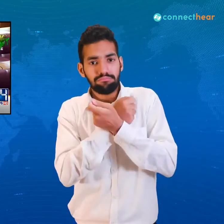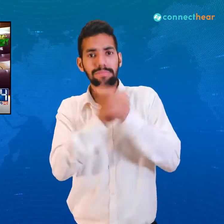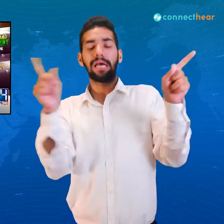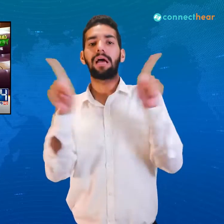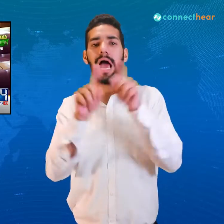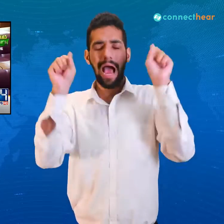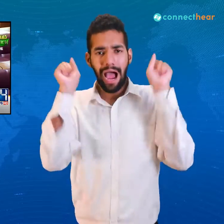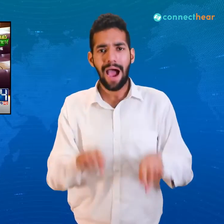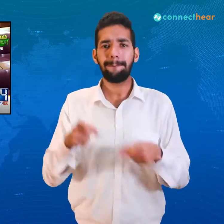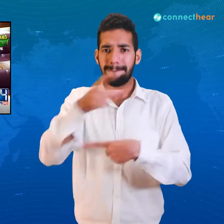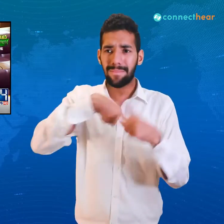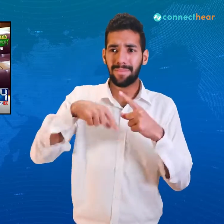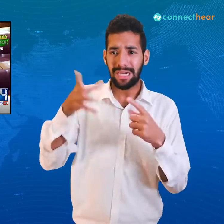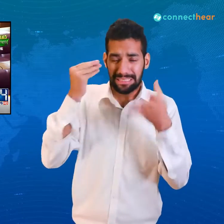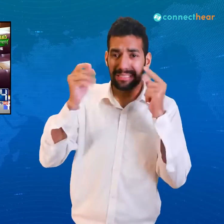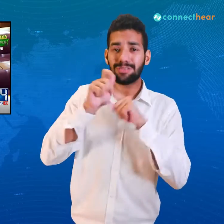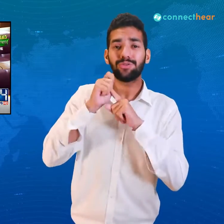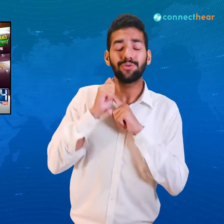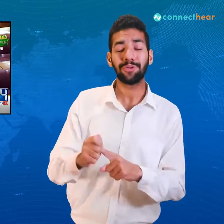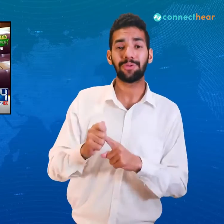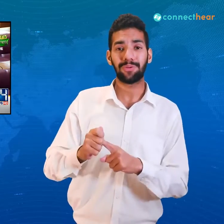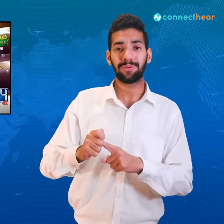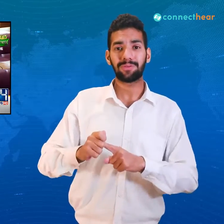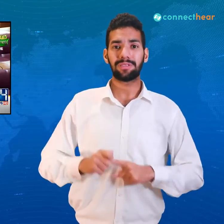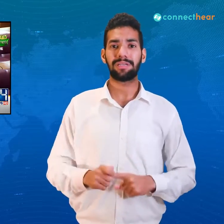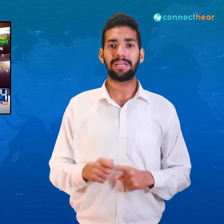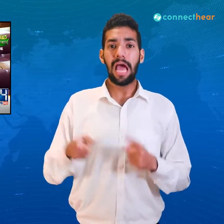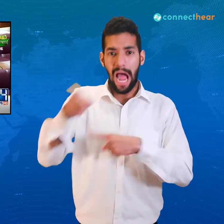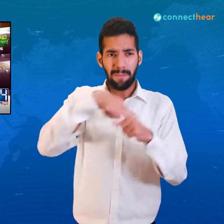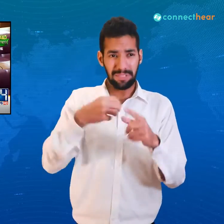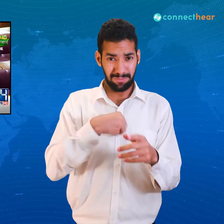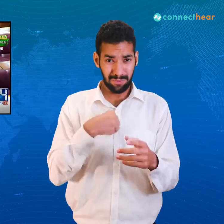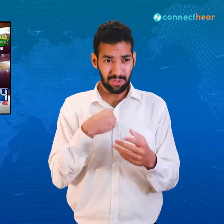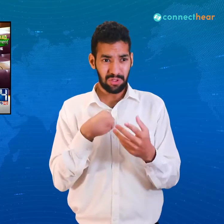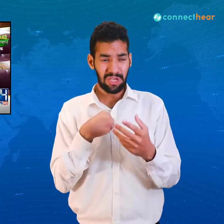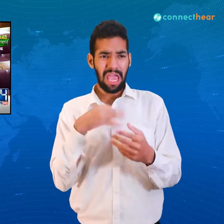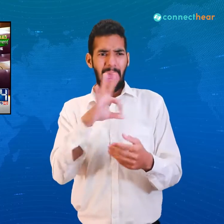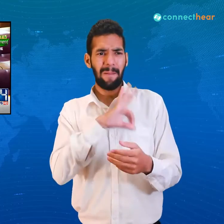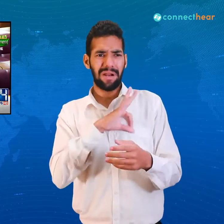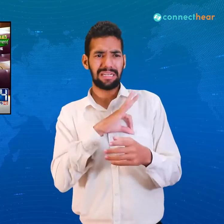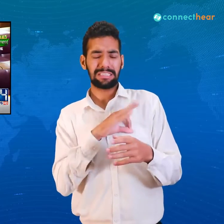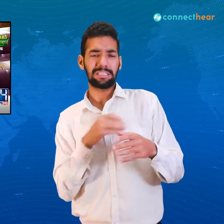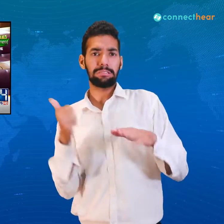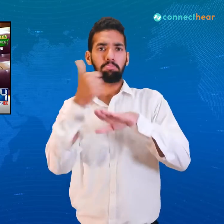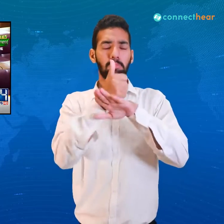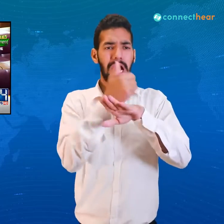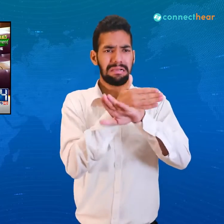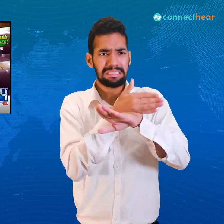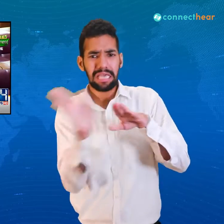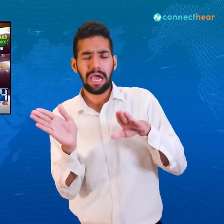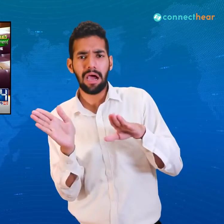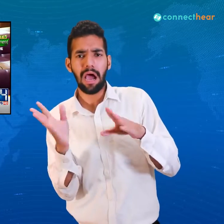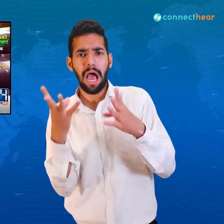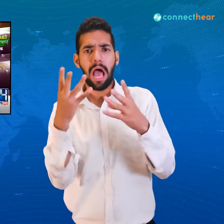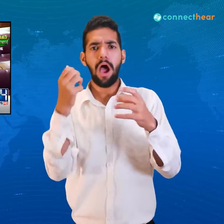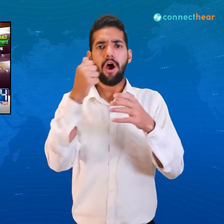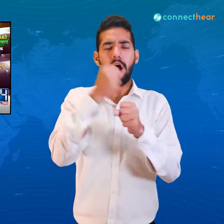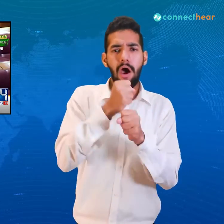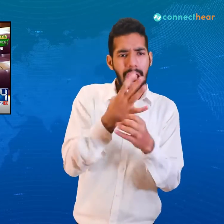جو آزادی کا پیروکار ہے جو غلامی کے خلاف ہے آپ کے دل میں تمنا تھی کہ عمران خان صاحب جو ہیں ان کے